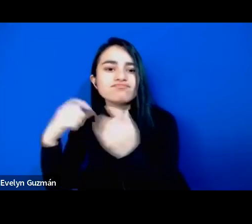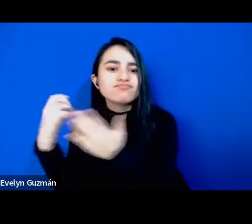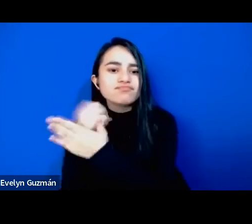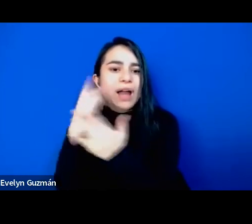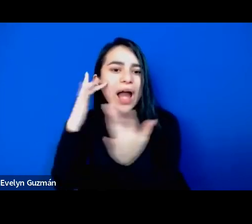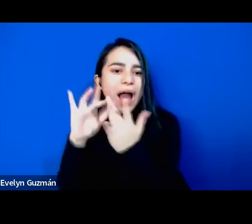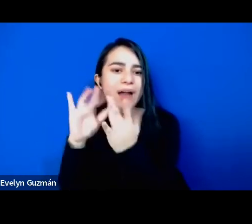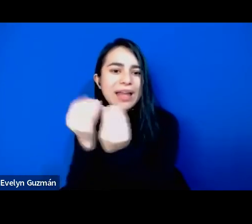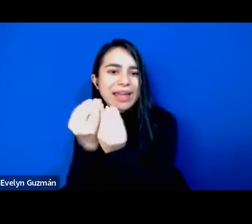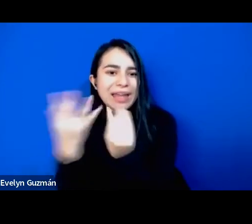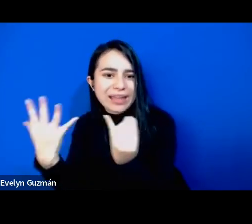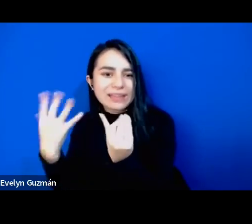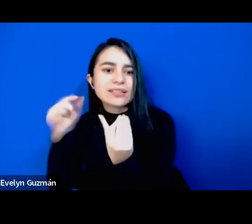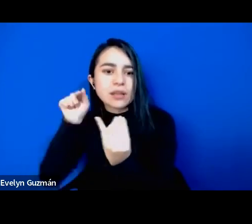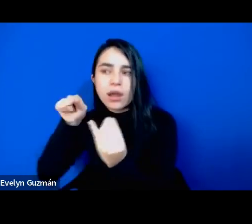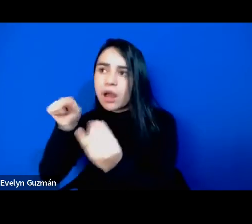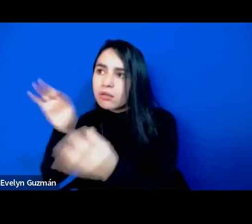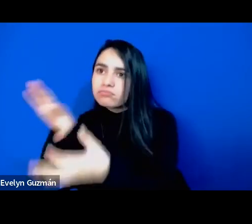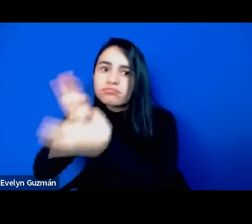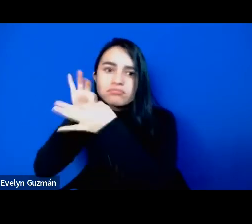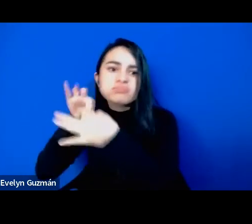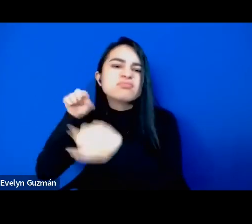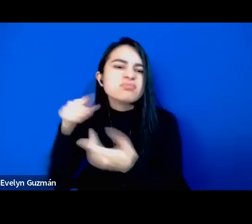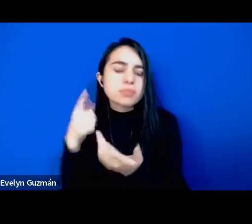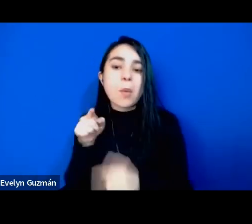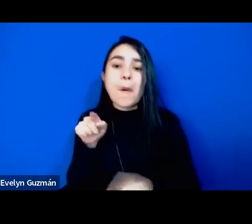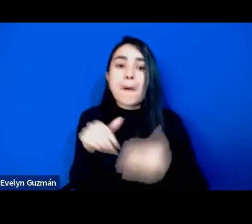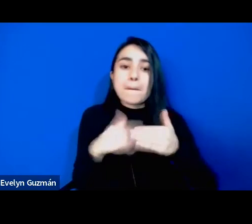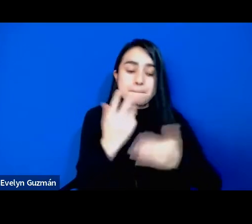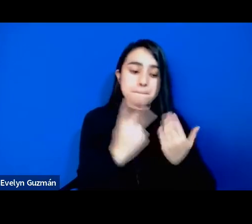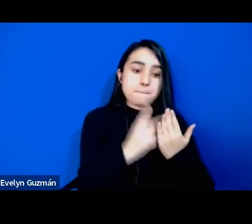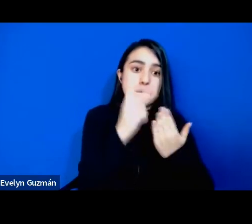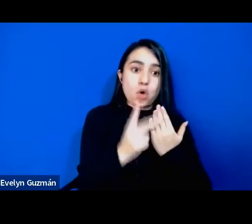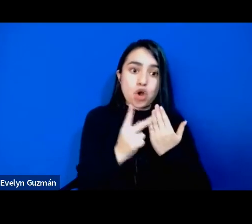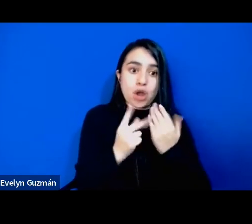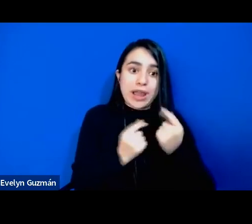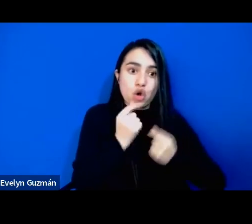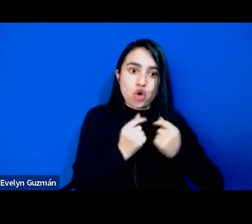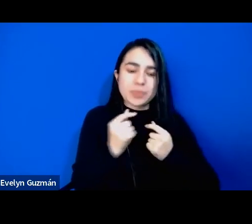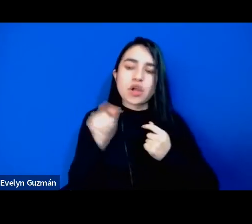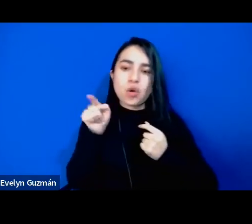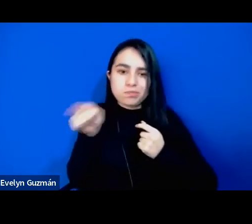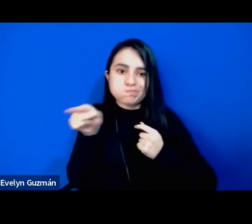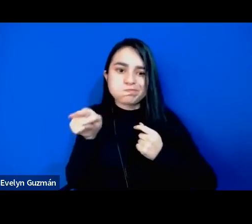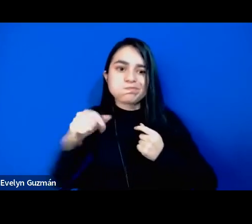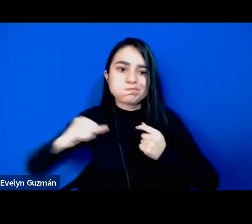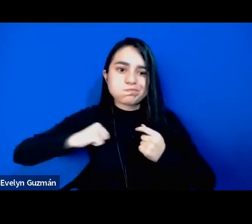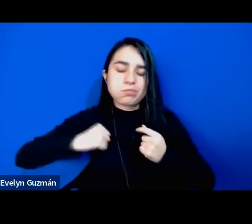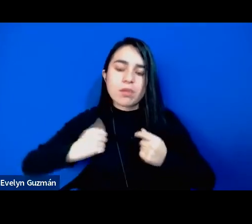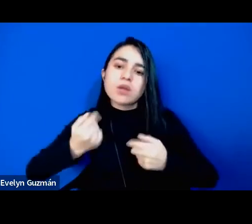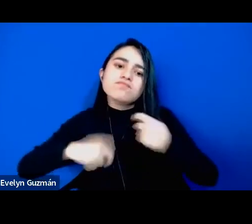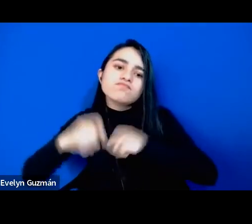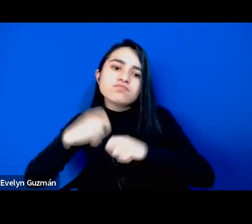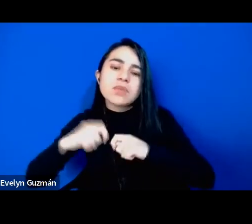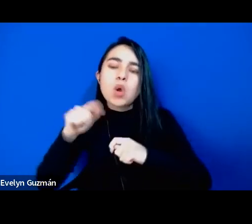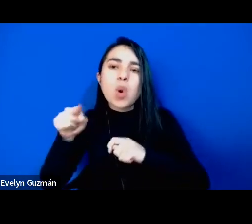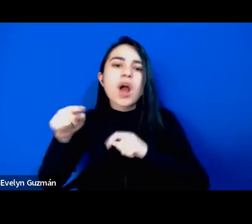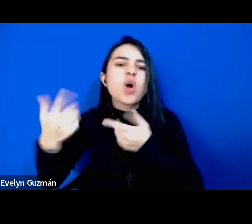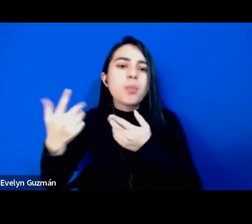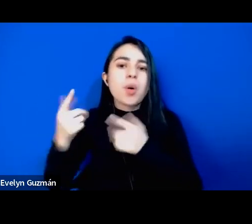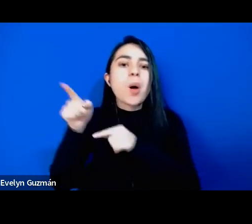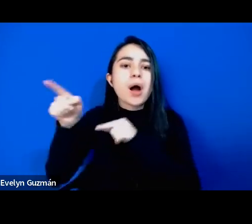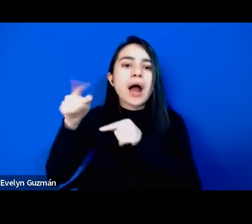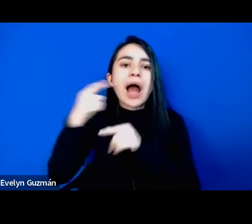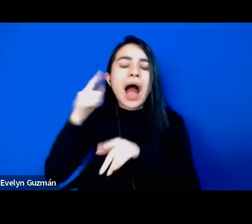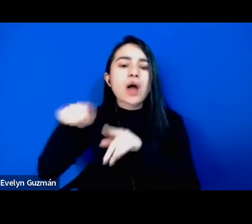interesante porque van a partir de proyectos económicos van armando una lucha contra cosas como ella escribió como el